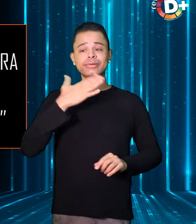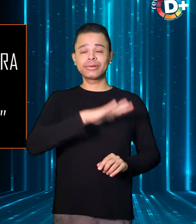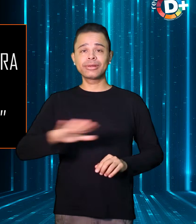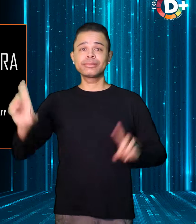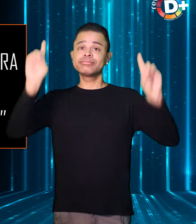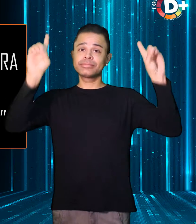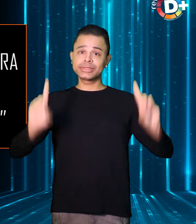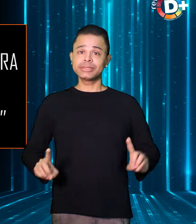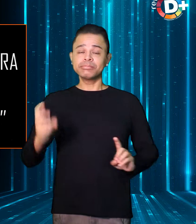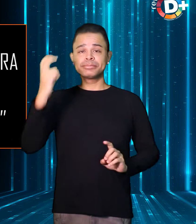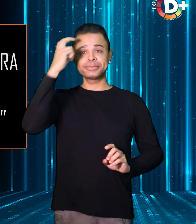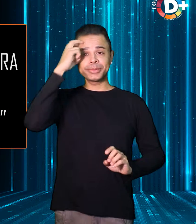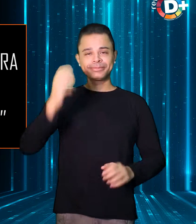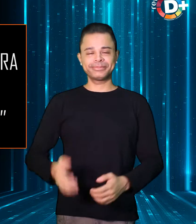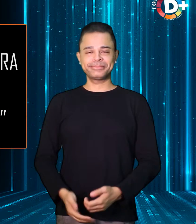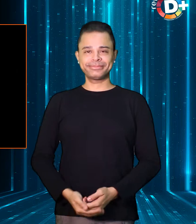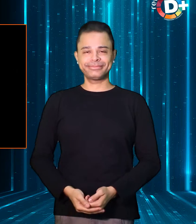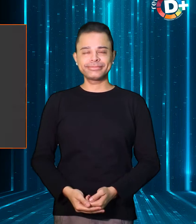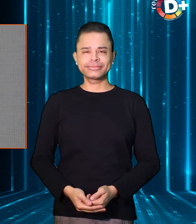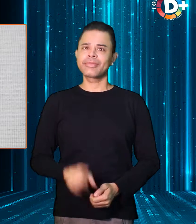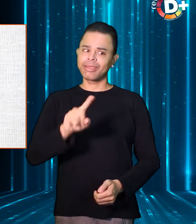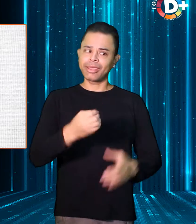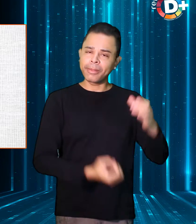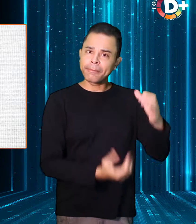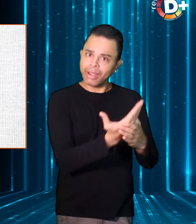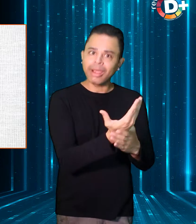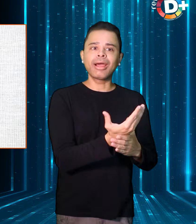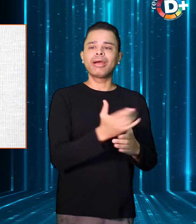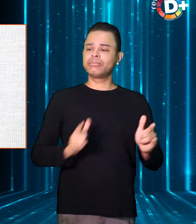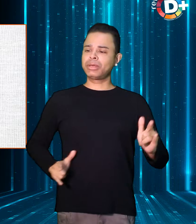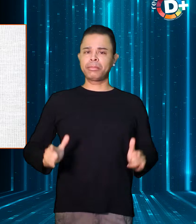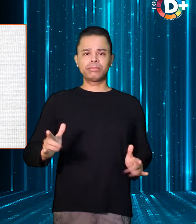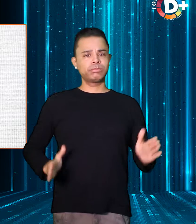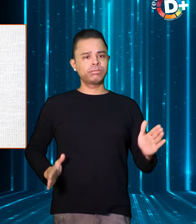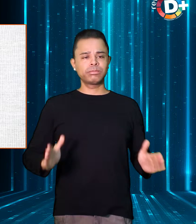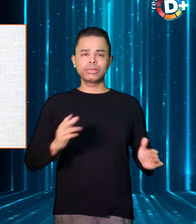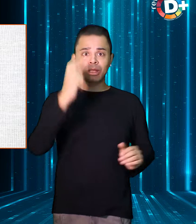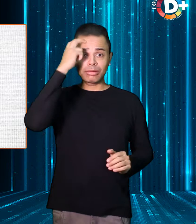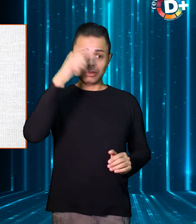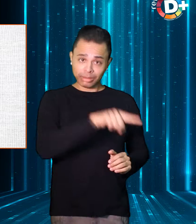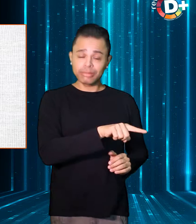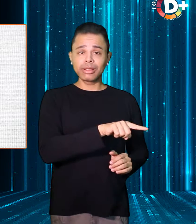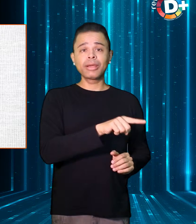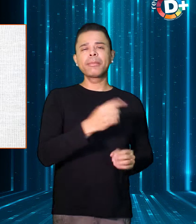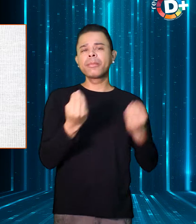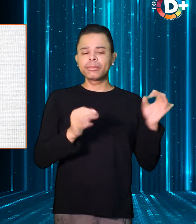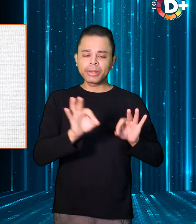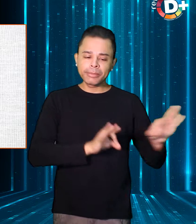Um robozinho inteligente está sendo cuidadosamente preparado para auxiliar